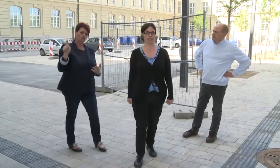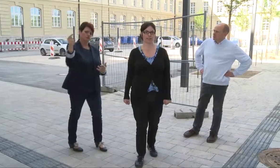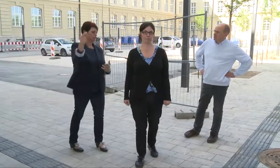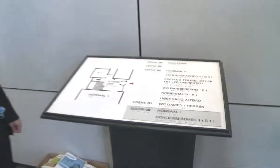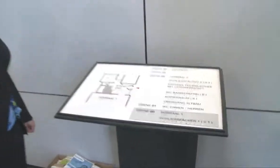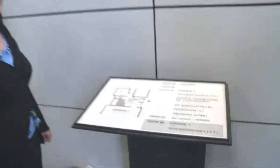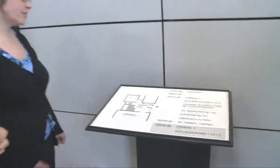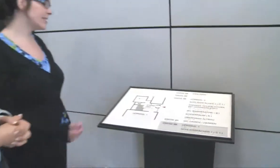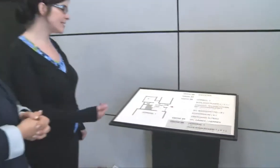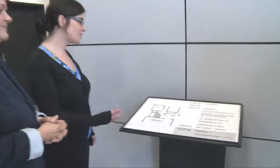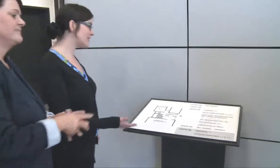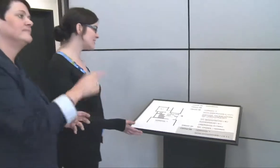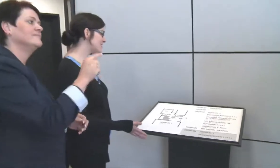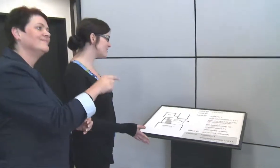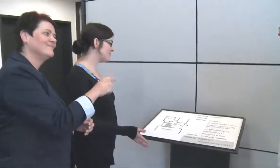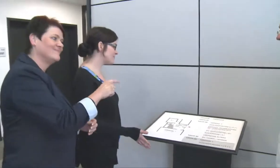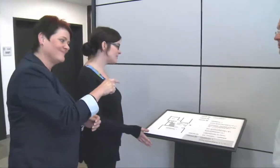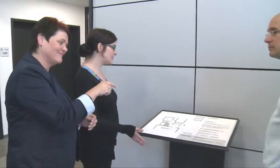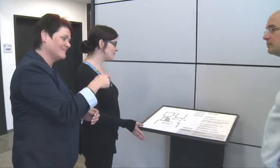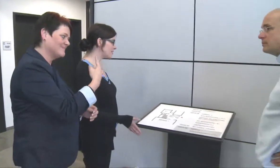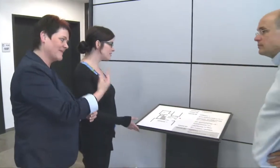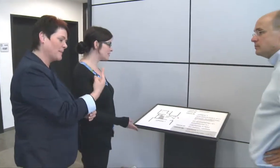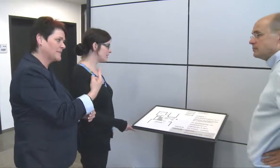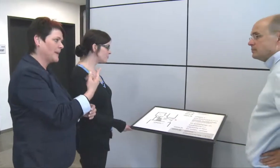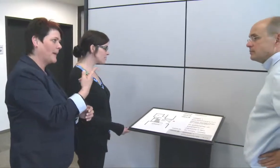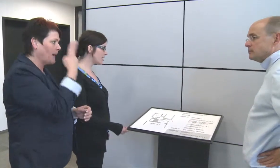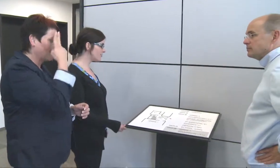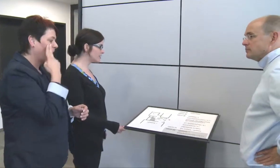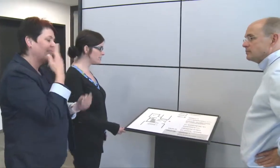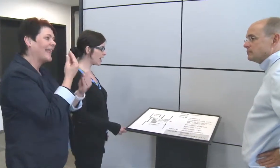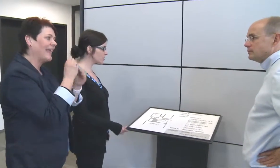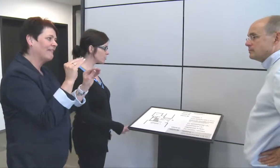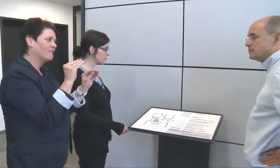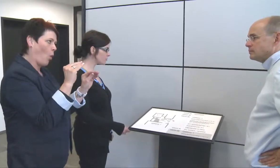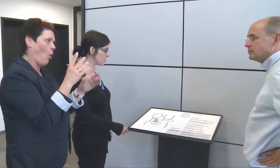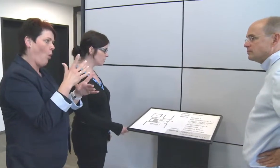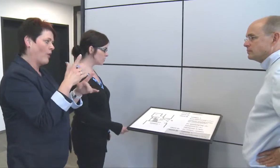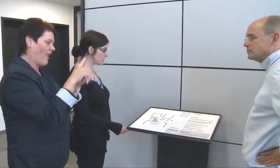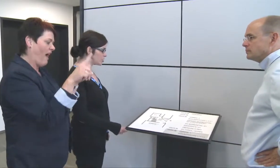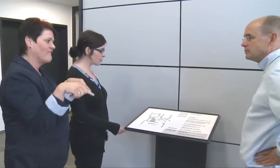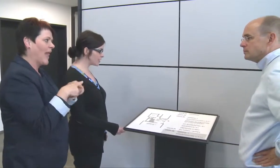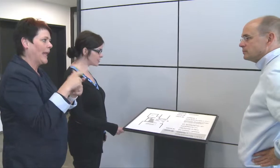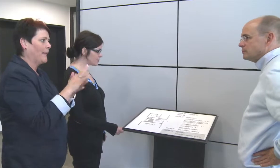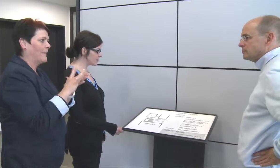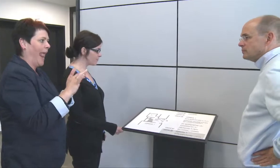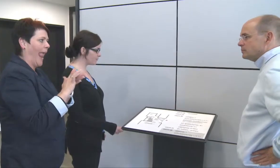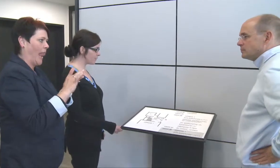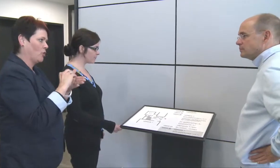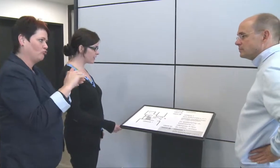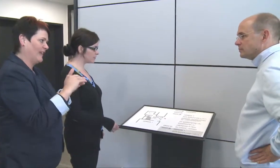gehen Also hier ist entsprechend die Blindeninfotafel in Breitschrift und entsprechend in